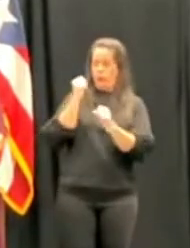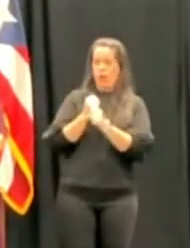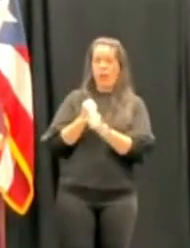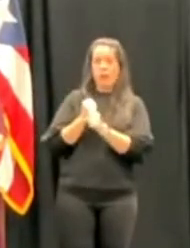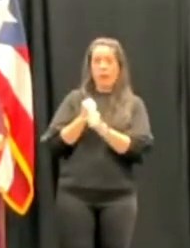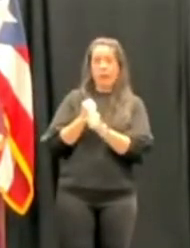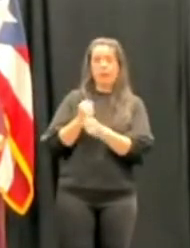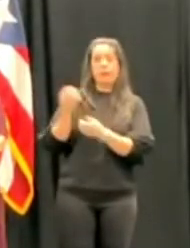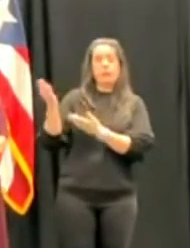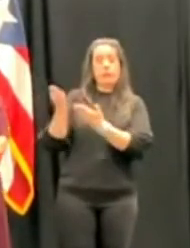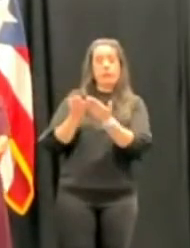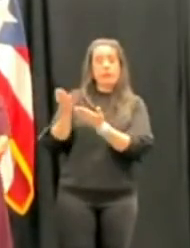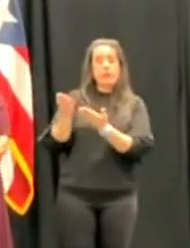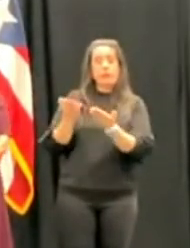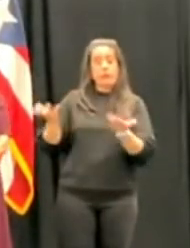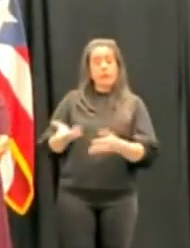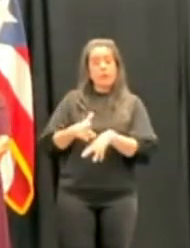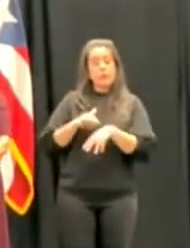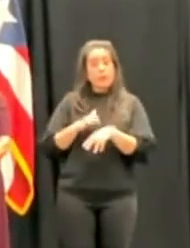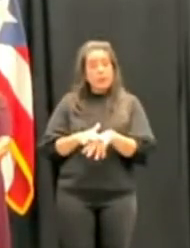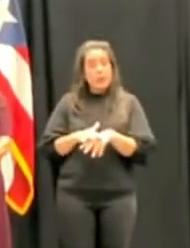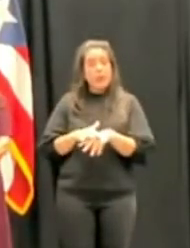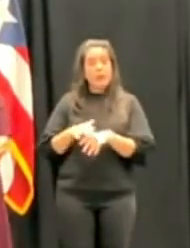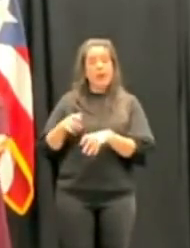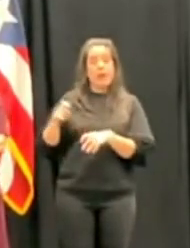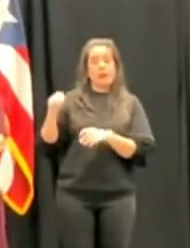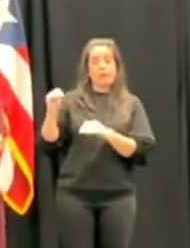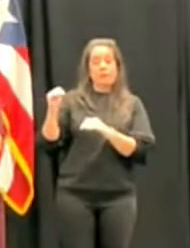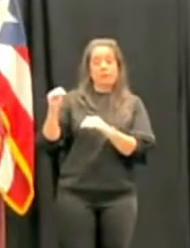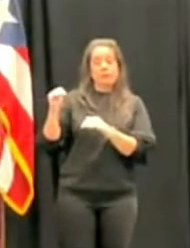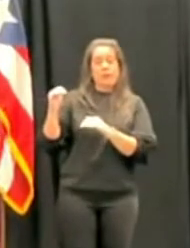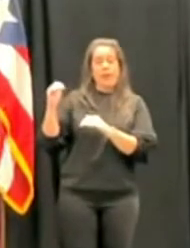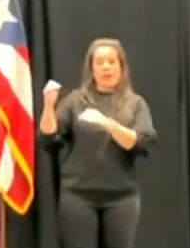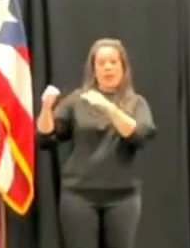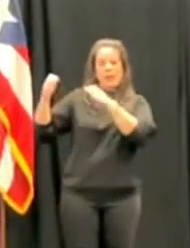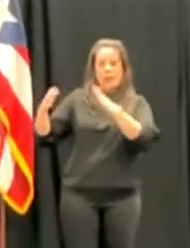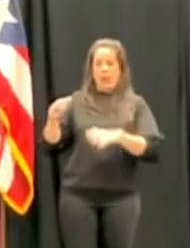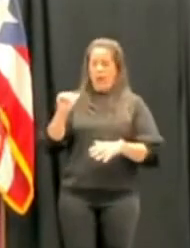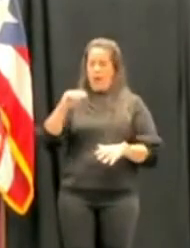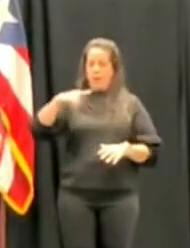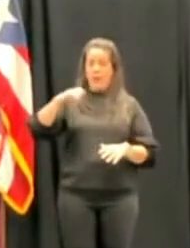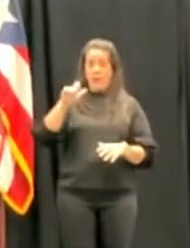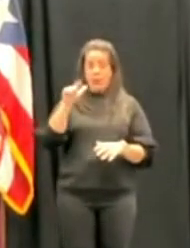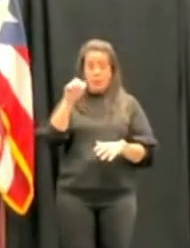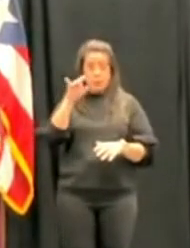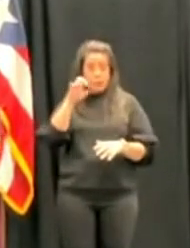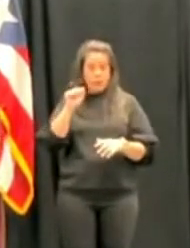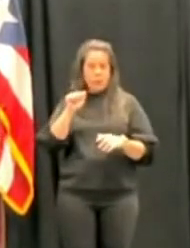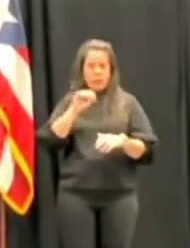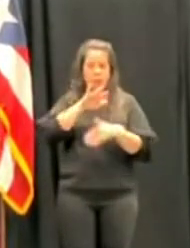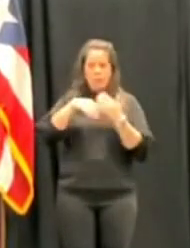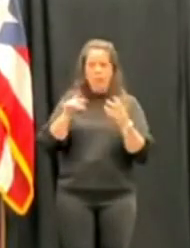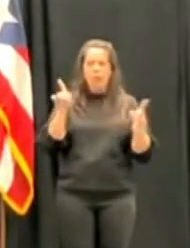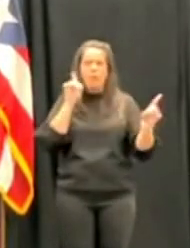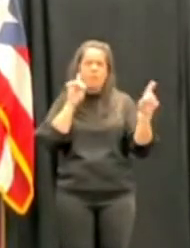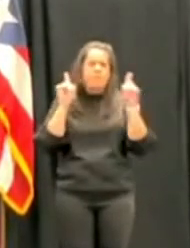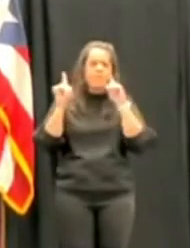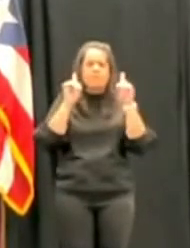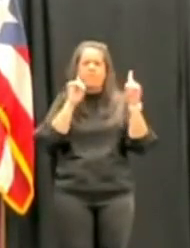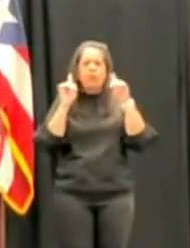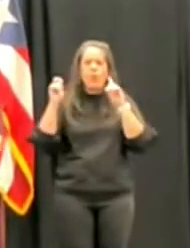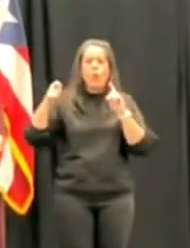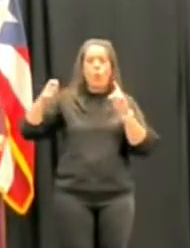sirviendo al pueblo puertorriqueño desde el tribunal de apelaciones y todo lo que escucho de otros